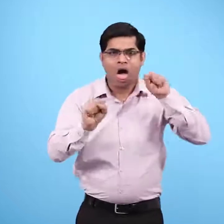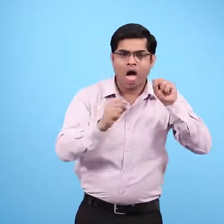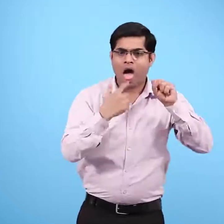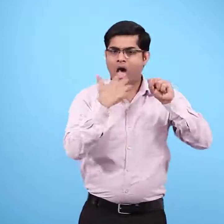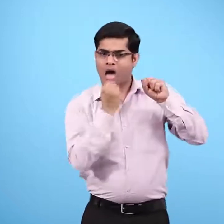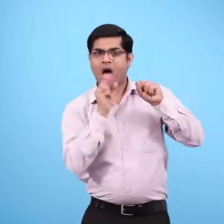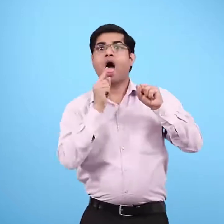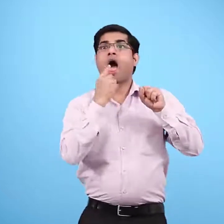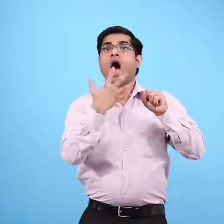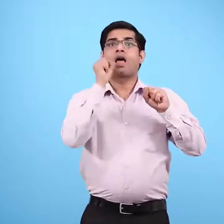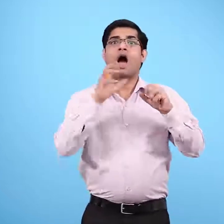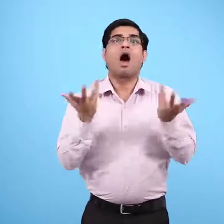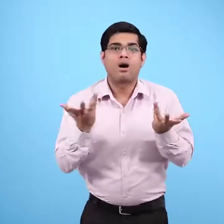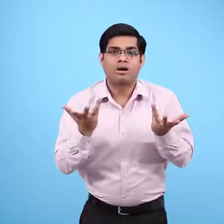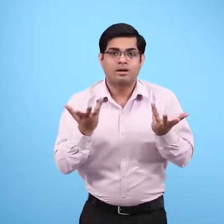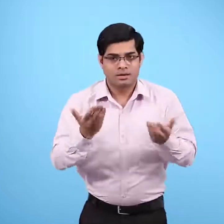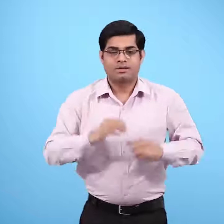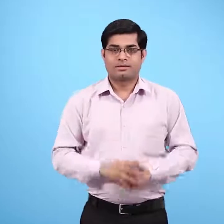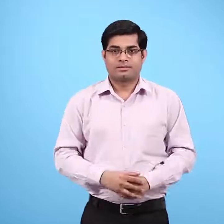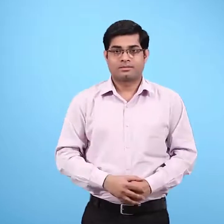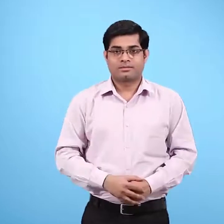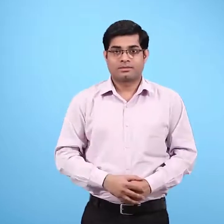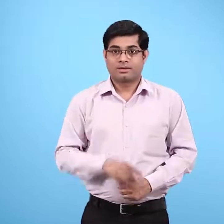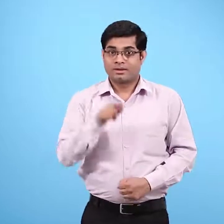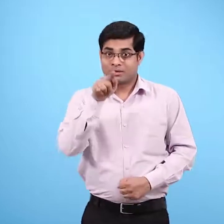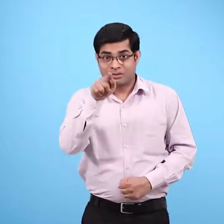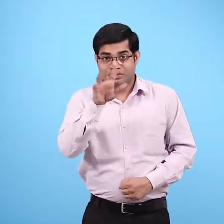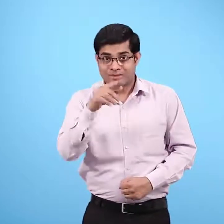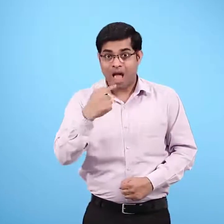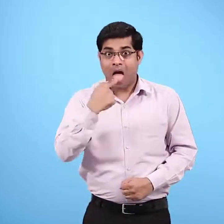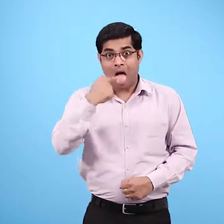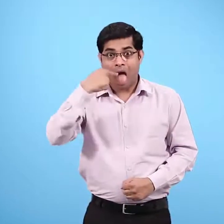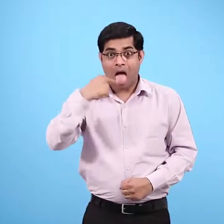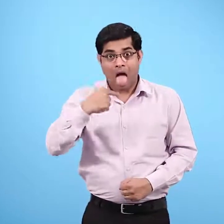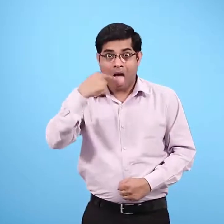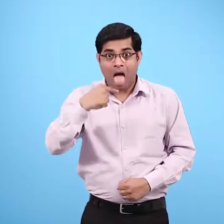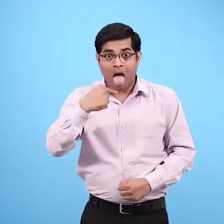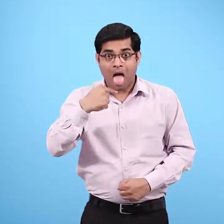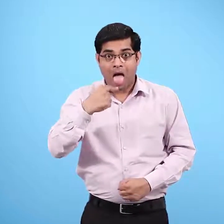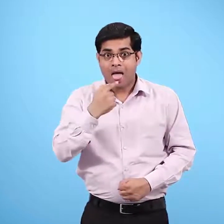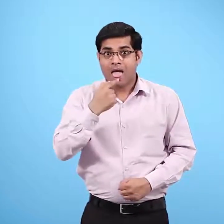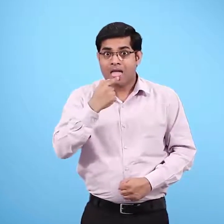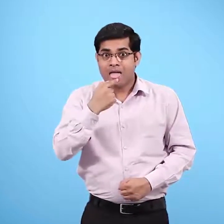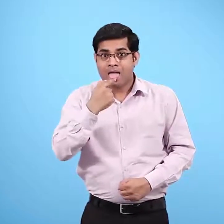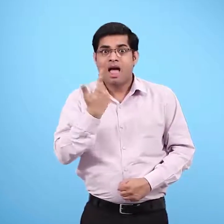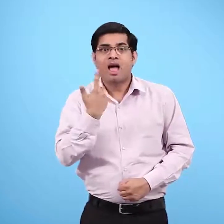बाईं या दाईं तरफ? तुम्हें जीब के कौन से हिस्से में कौन सा स्वाद